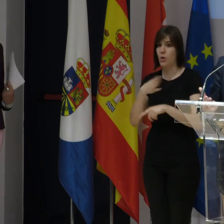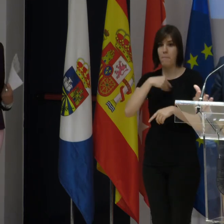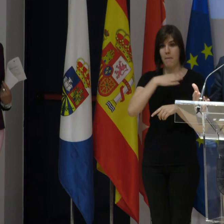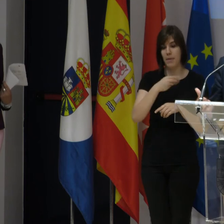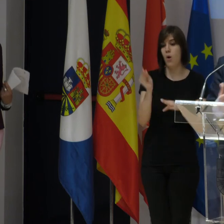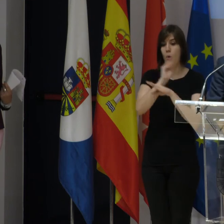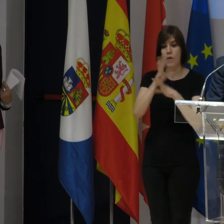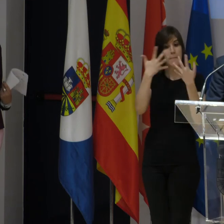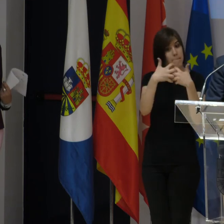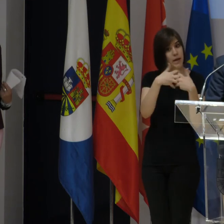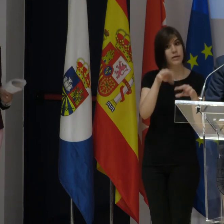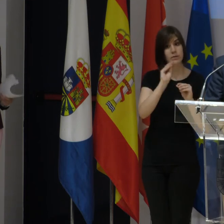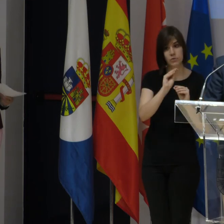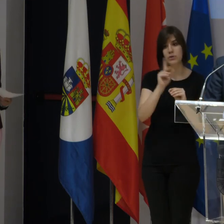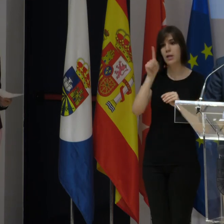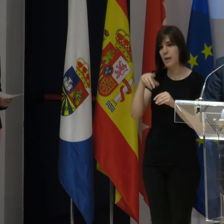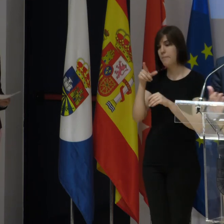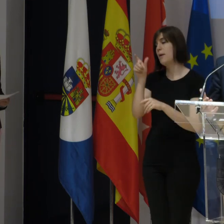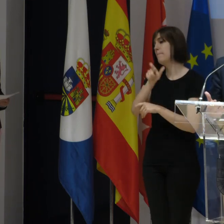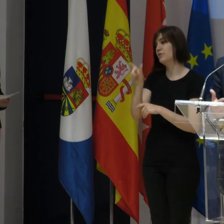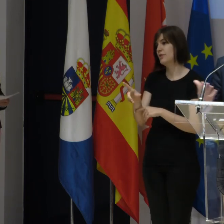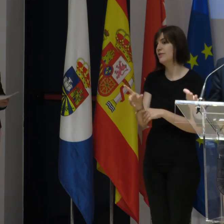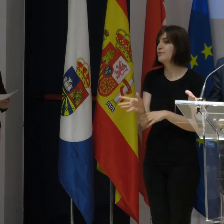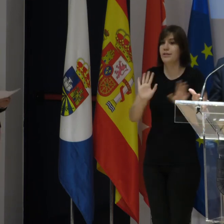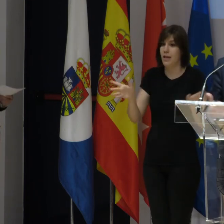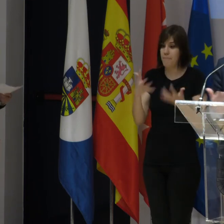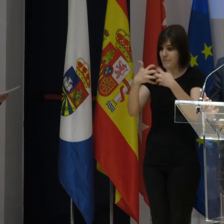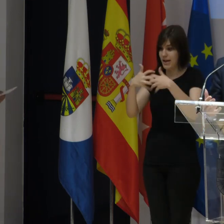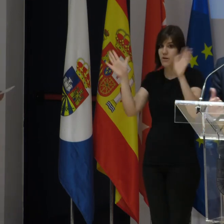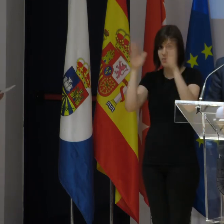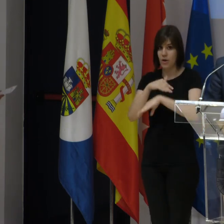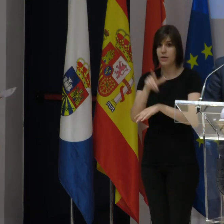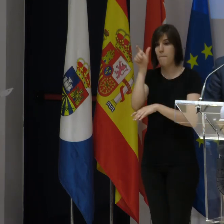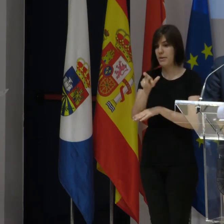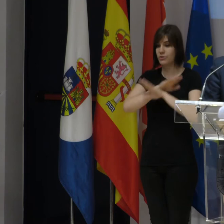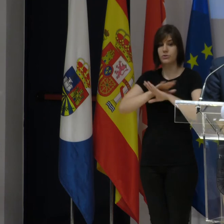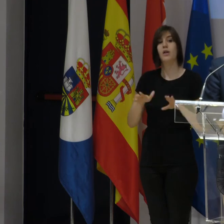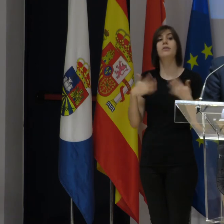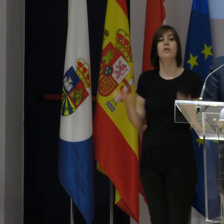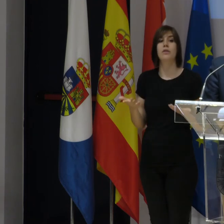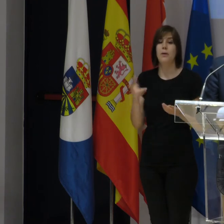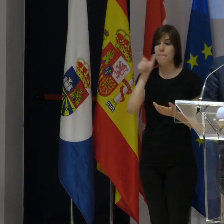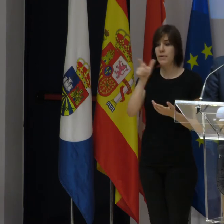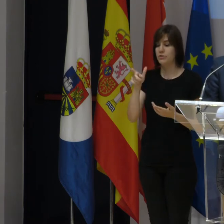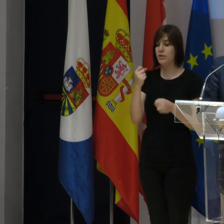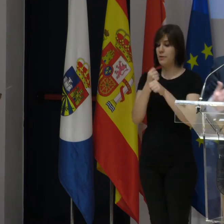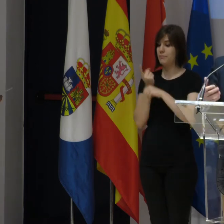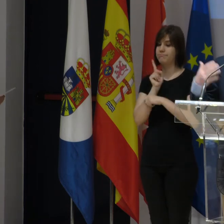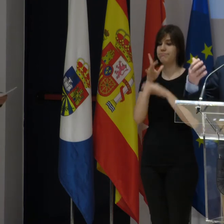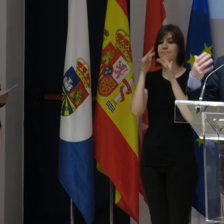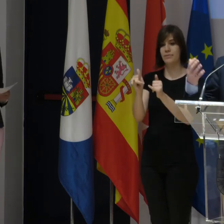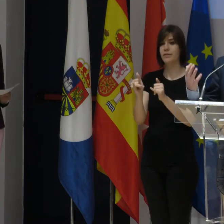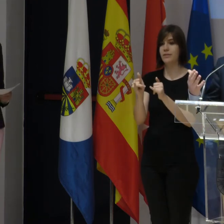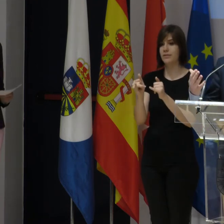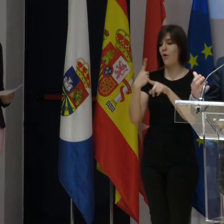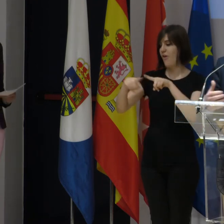tiene que cuidar sus máquinas. También son las personas que están con las máquinas, pero nosotros es que no hay máquinas, hay personas. Y la persona cuando llega al trabajo viene cargada